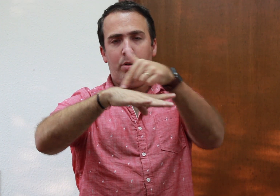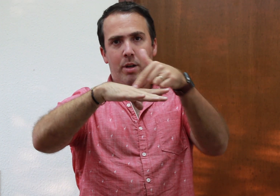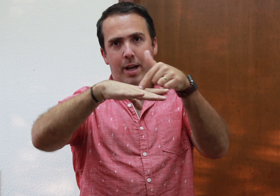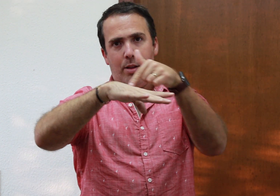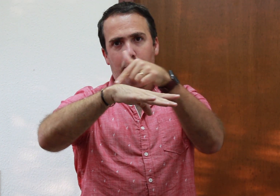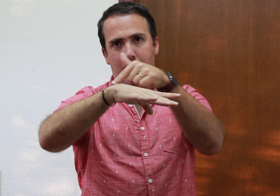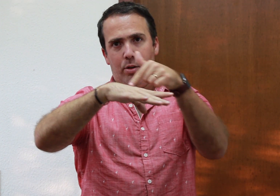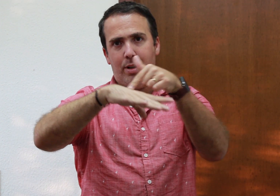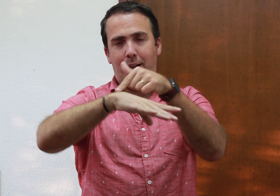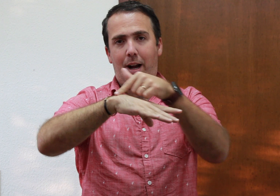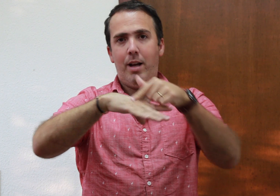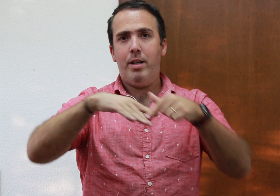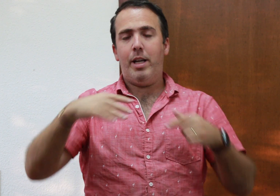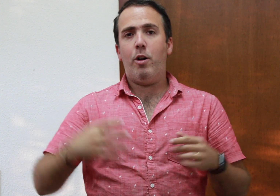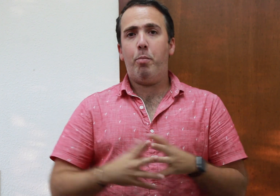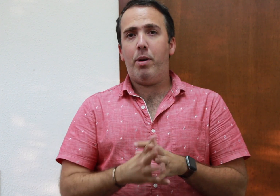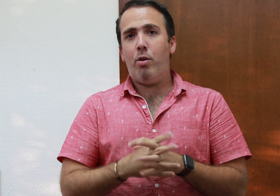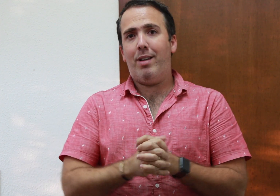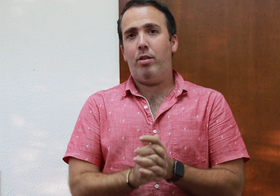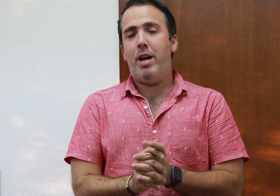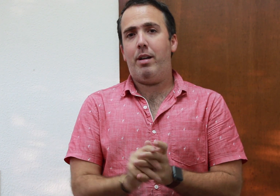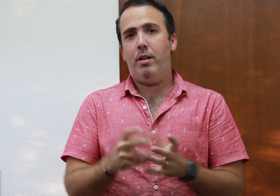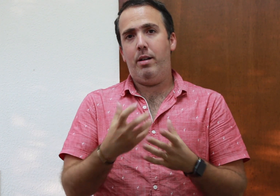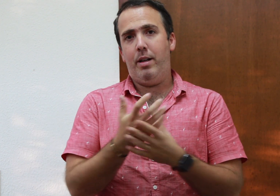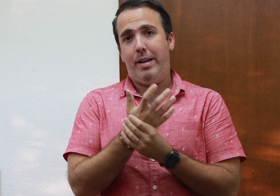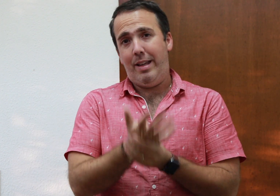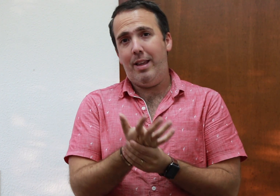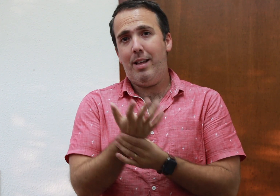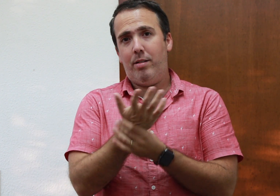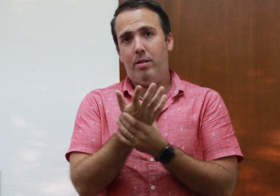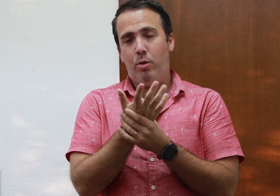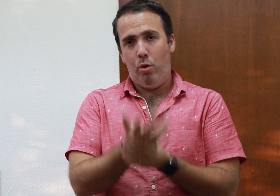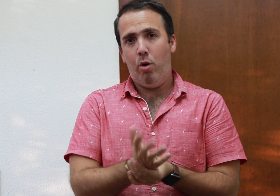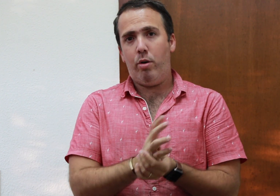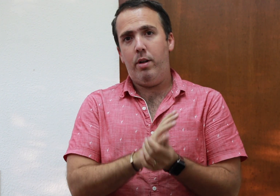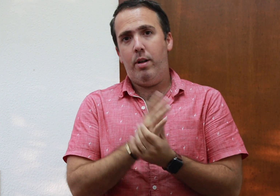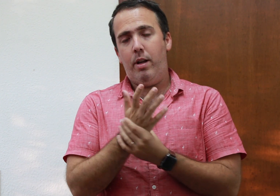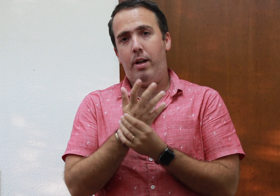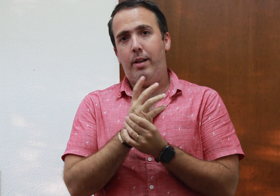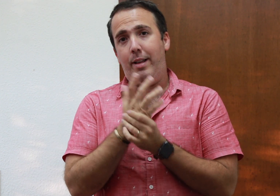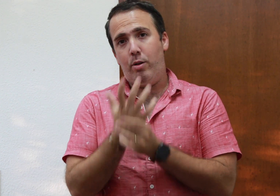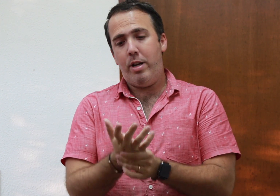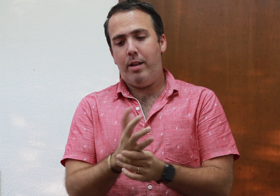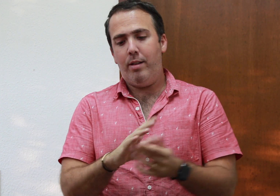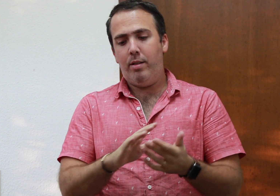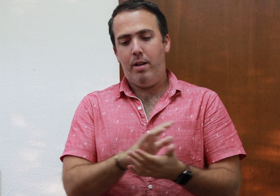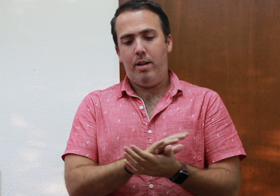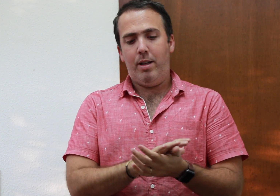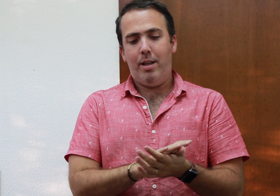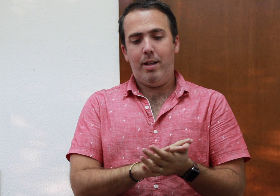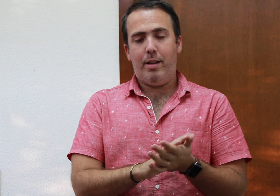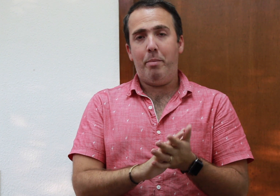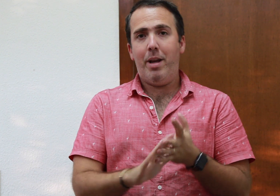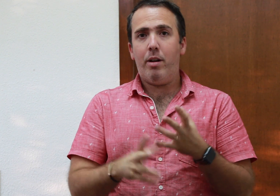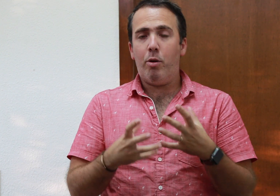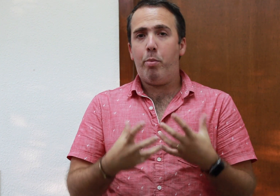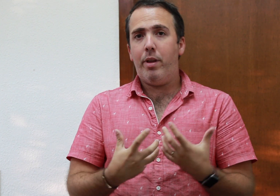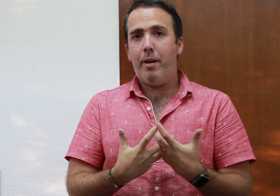estos tendones de acá y nos puede ocasionar rigidez, dolor, tendonitis y también nos puede